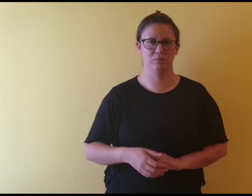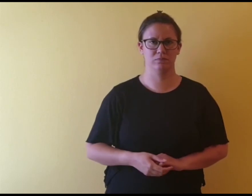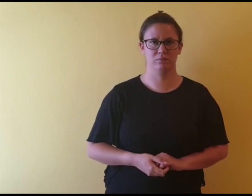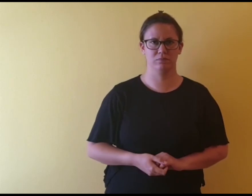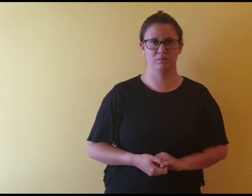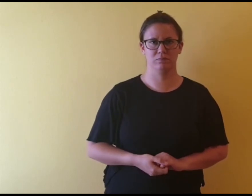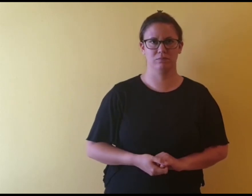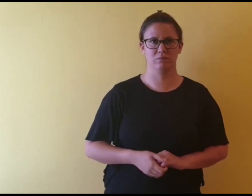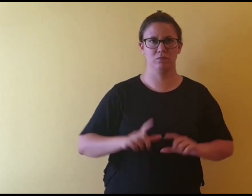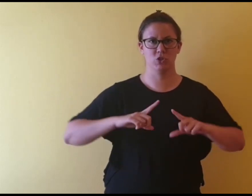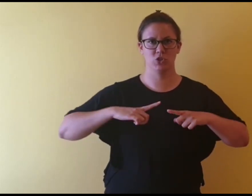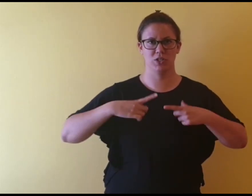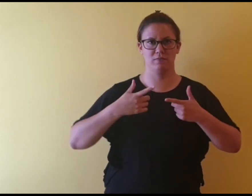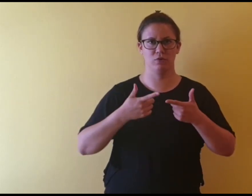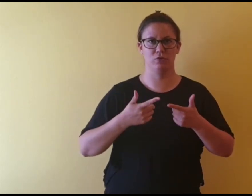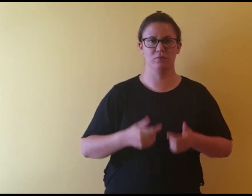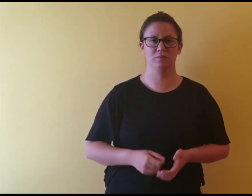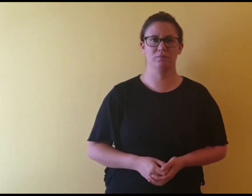Život.